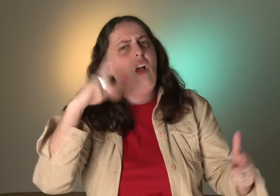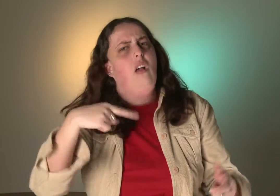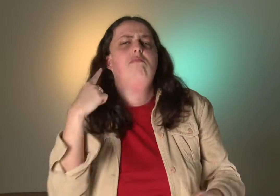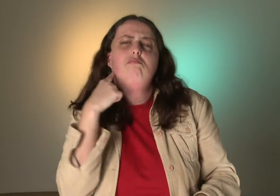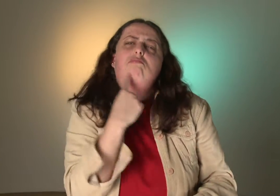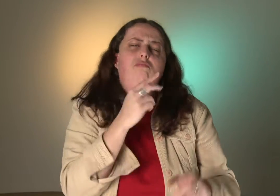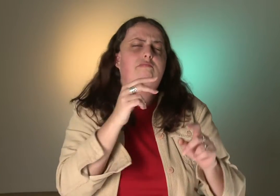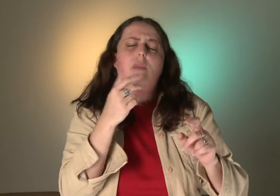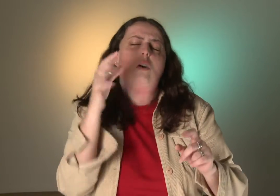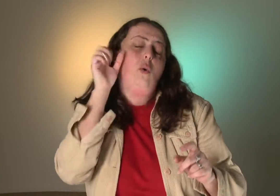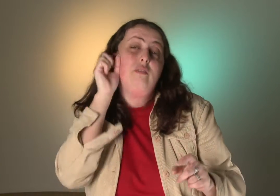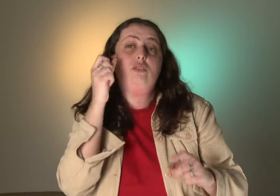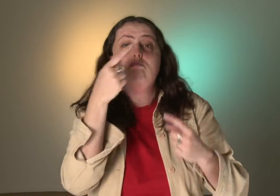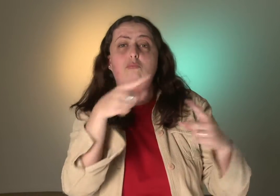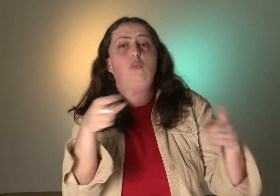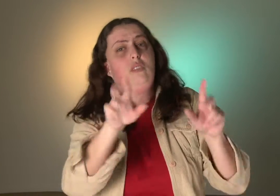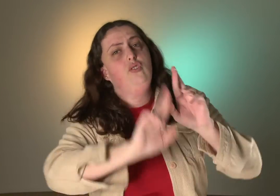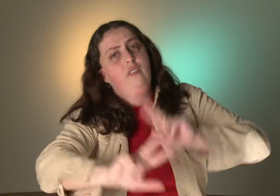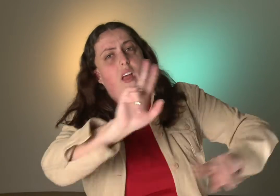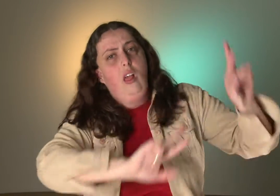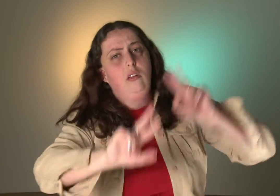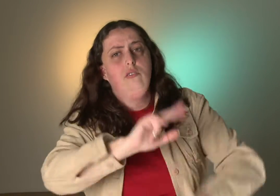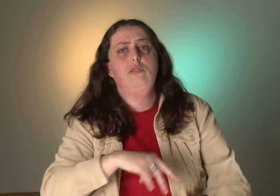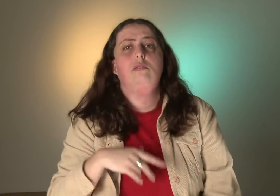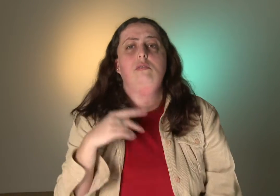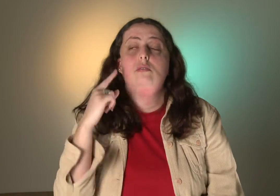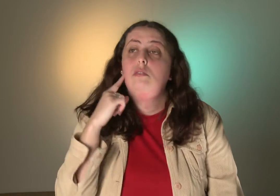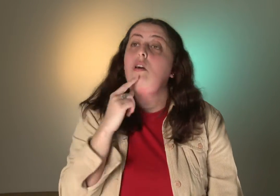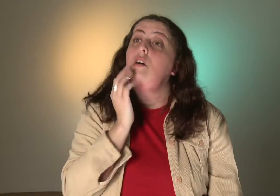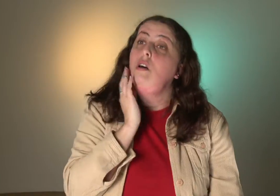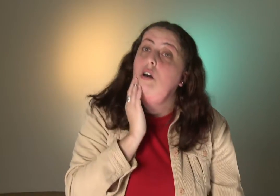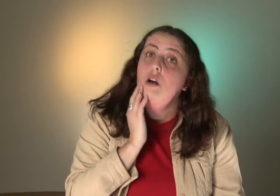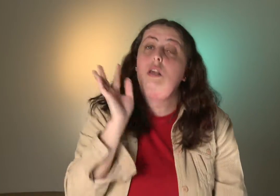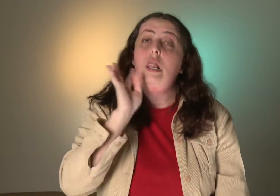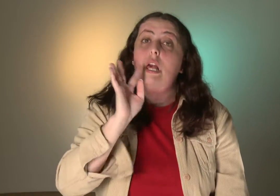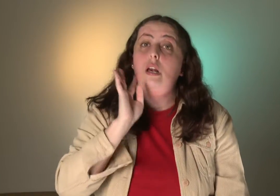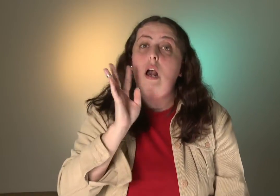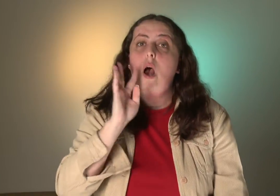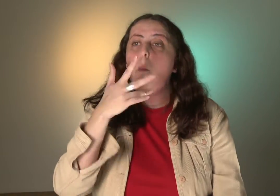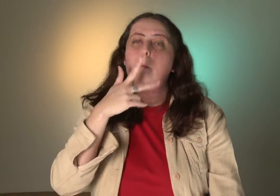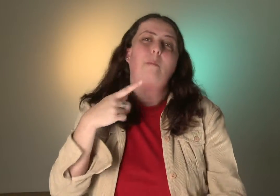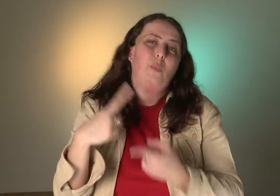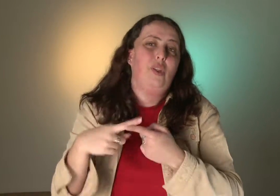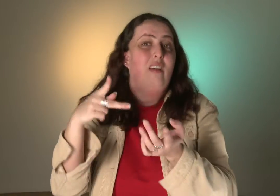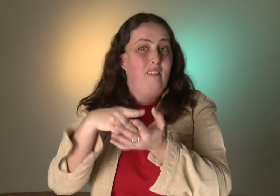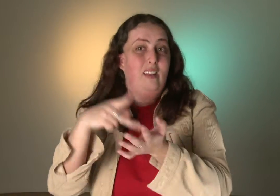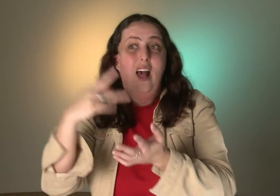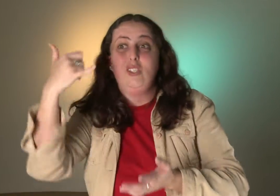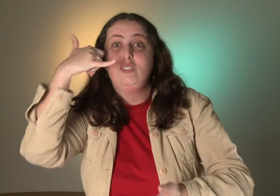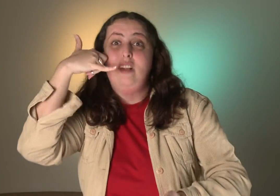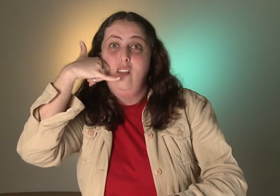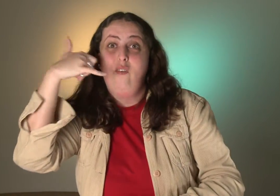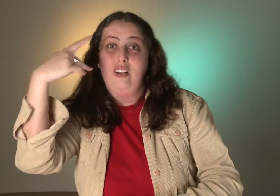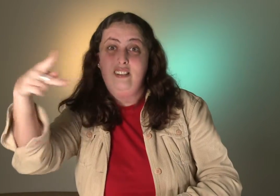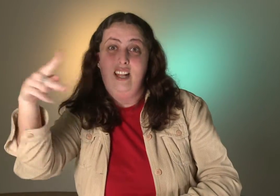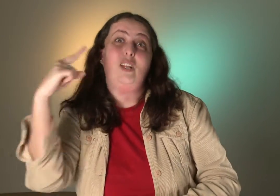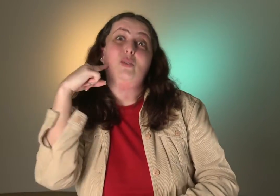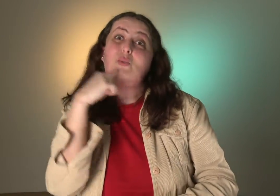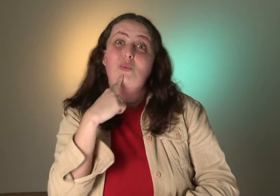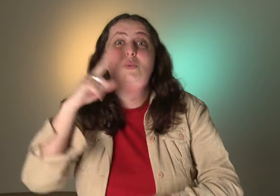música, mas a maioria tem uma música diferente. Ai, o surdo, nossa, que legal. Porque, na verdade, o telefone do surdo, ele